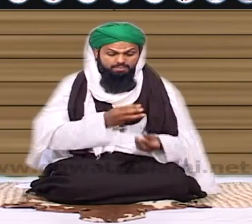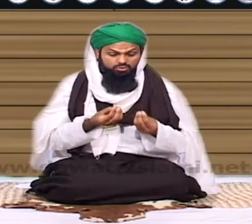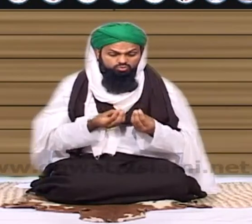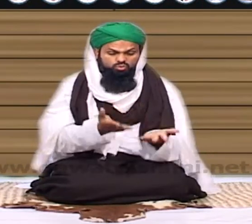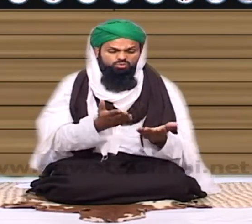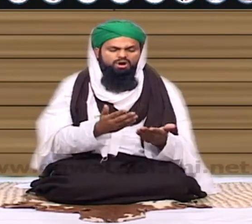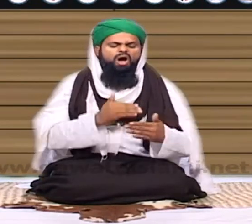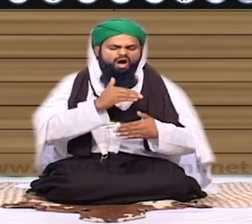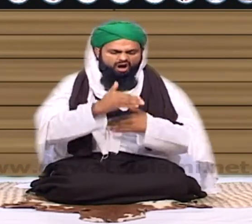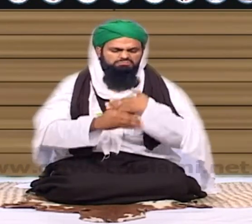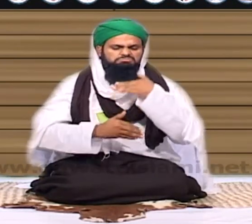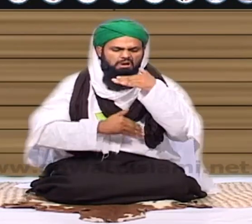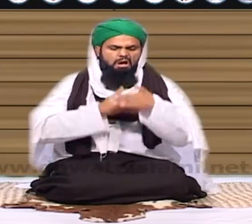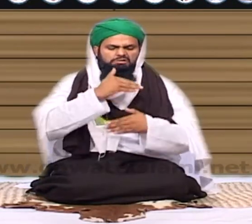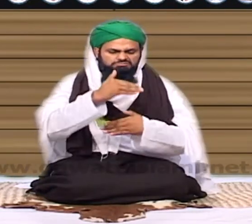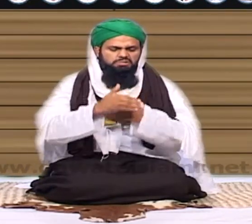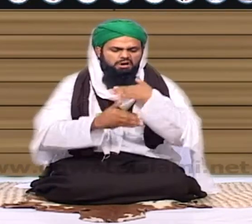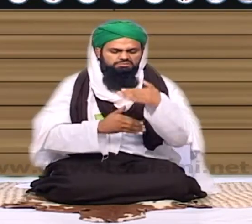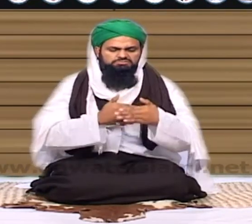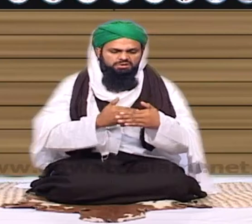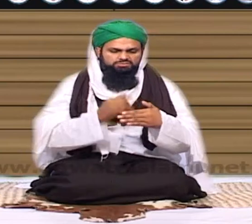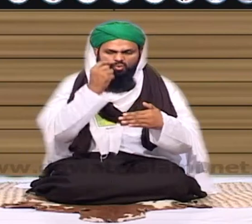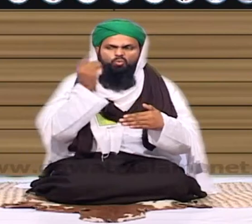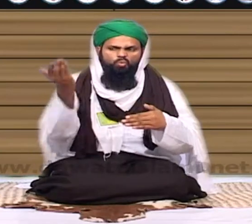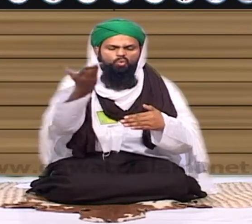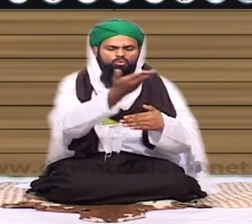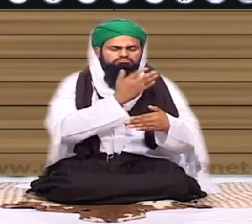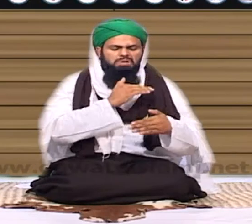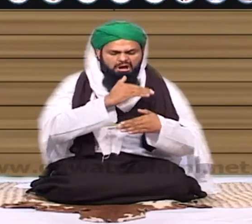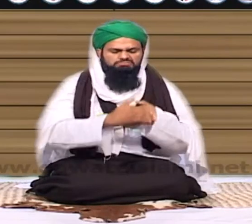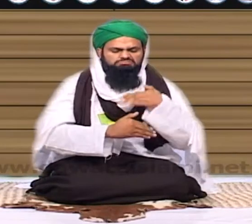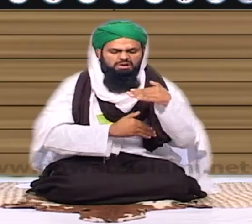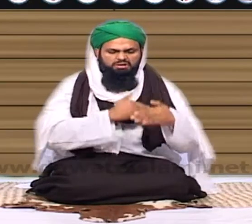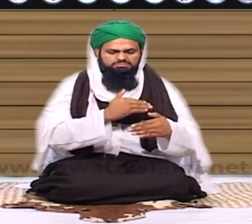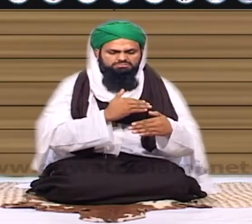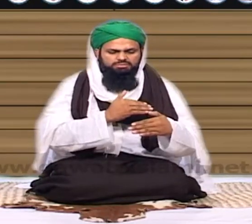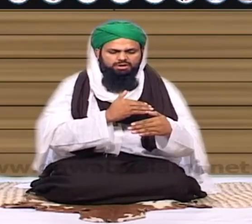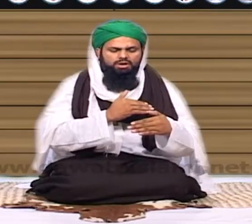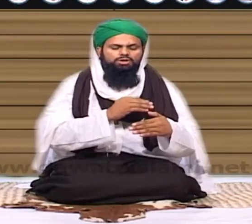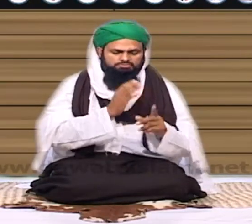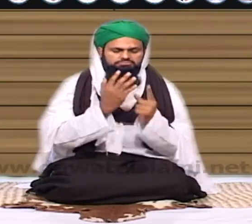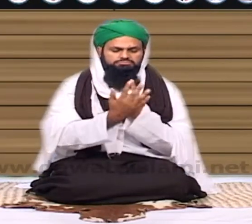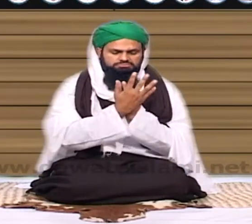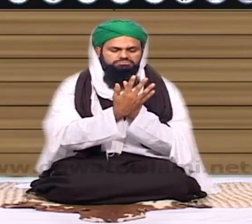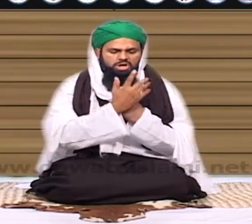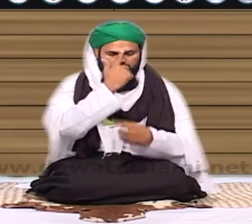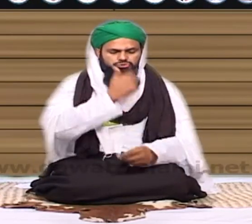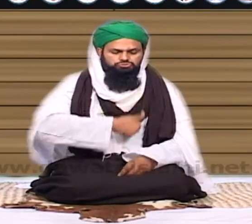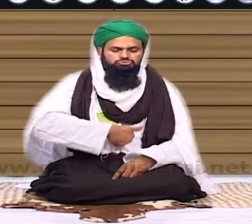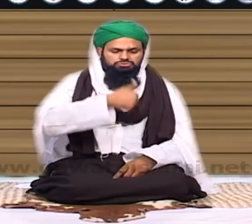لوگ بلتے ہیں کہ آہستہ آہستہ آہستہ آہستہ آہستہ ہم اصلاح کریں ٹھیک ہے